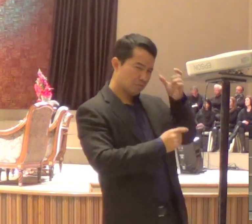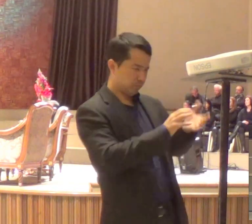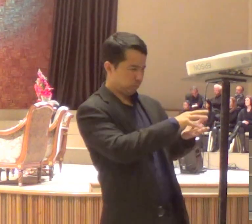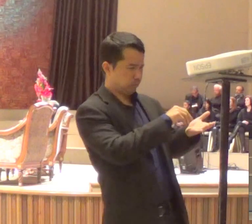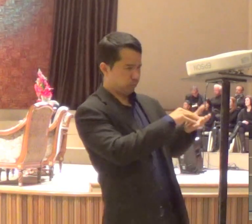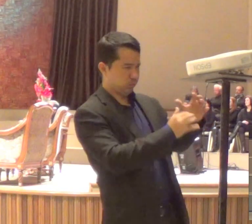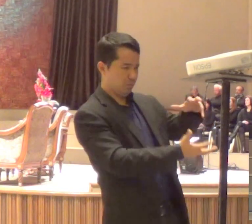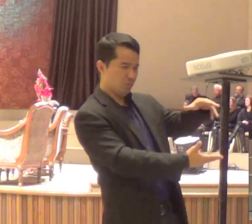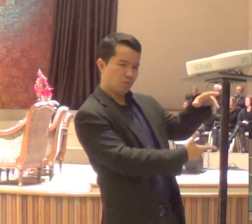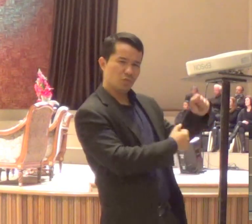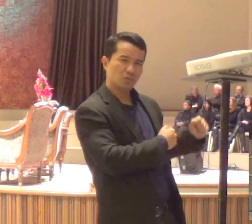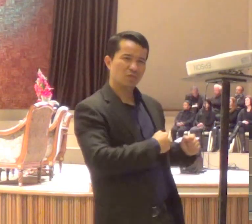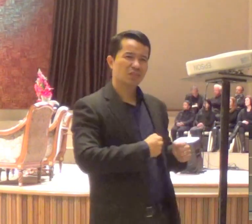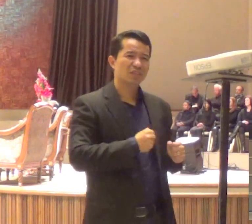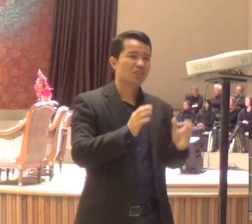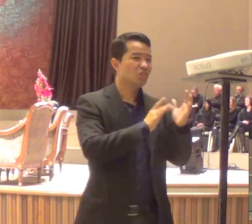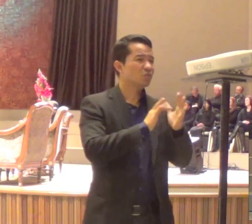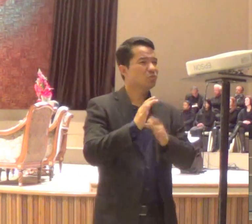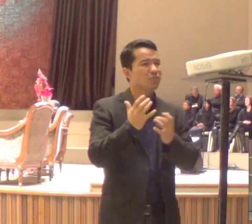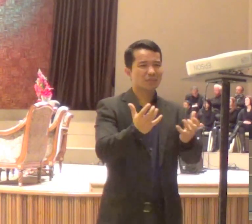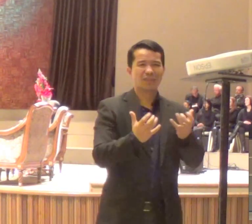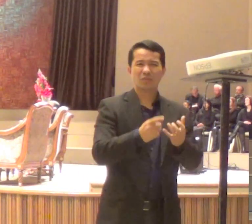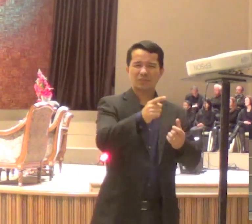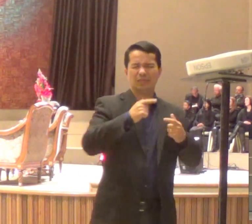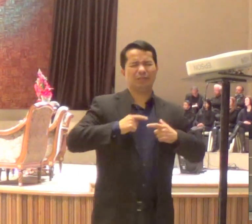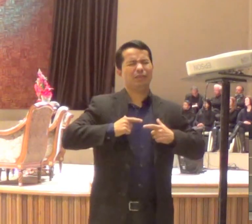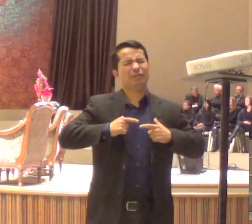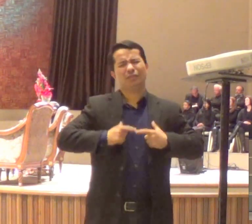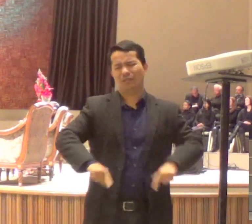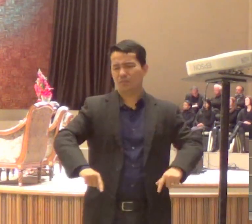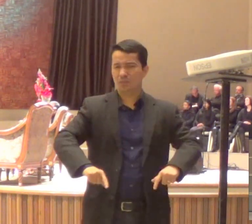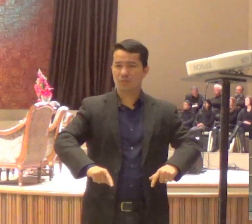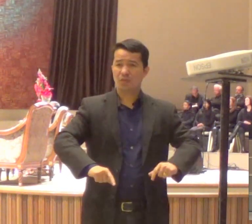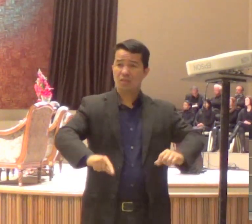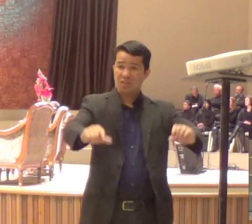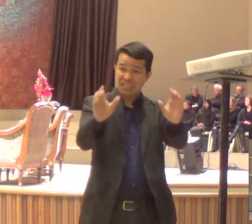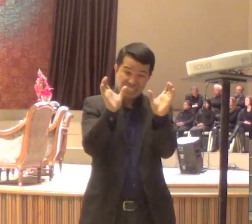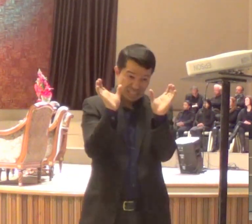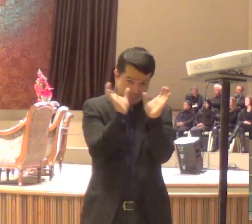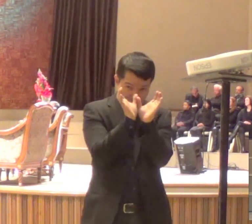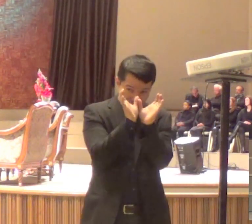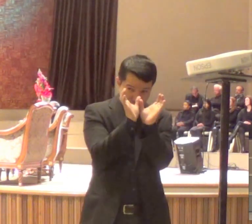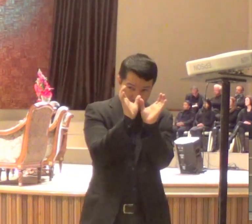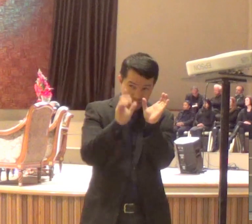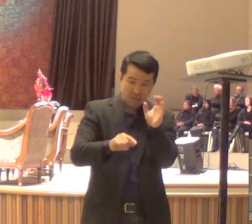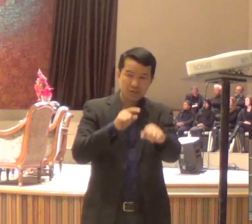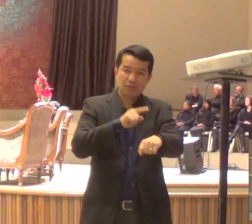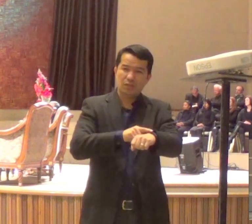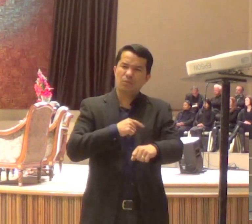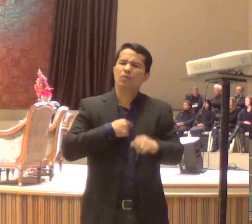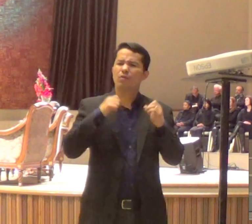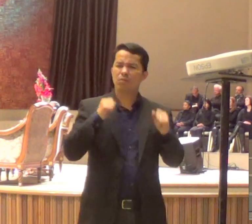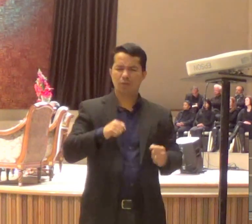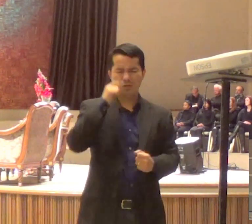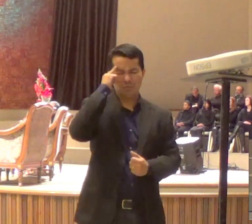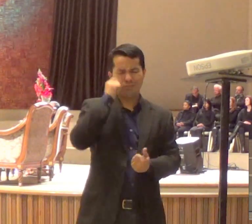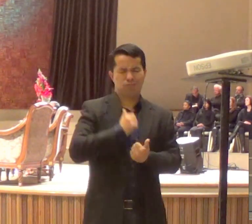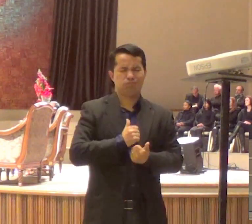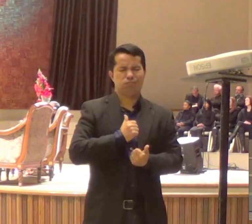Porque, às vezes, queridos, a gente vai vivendo a vida cristã, e está no meio do colegiado, dos